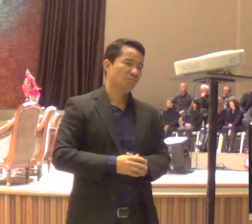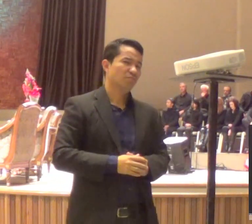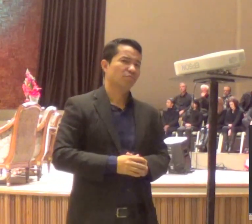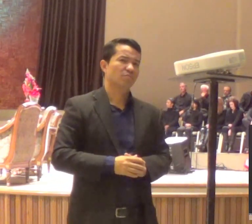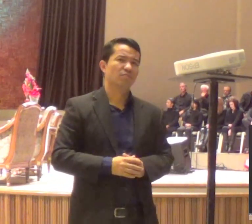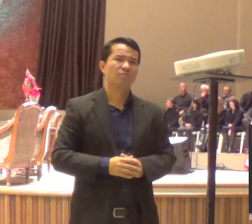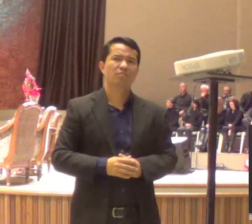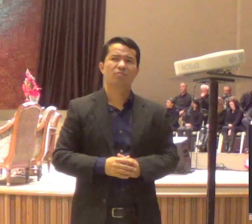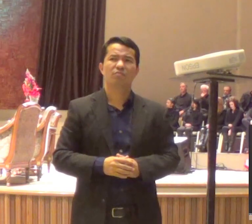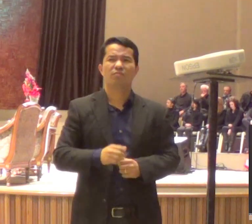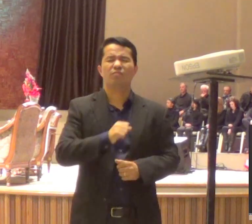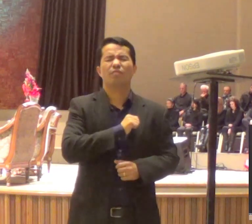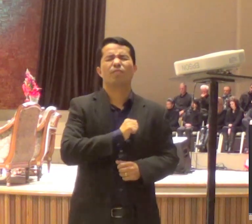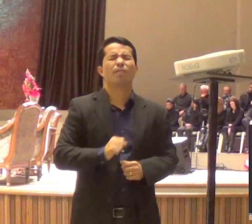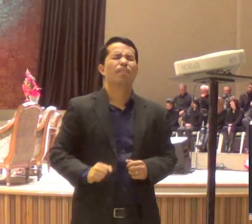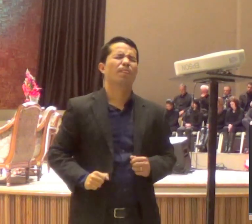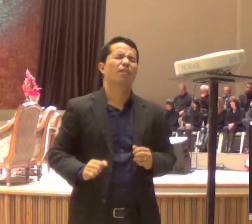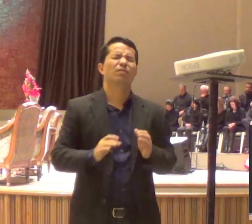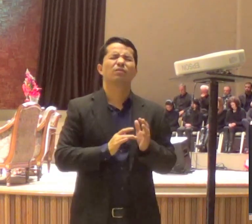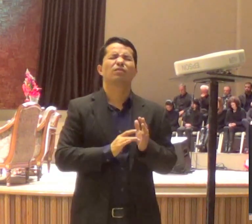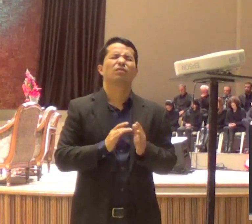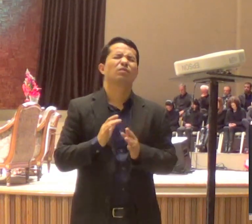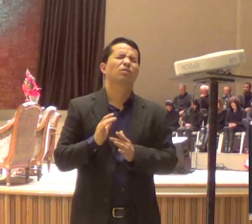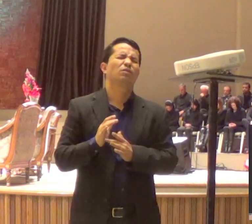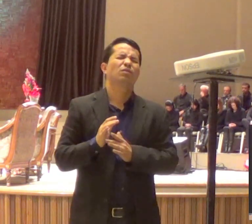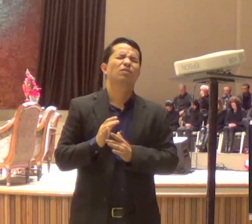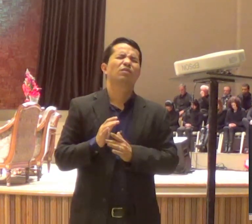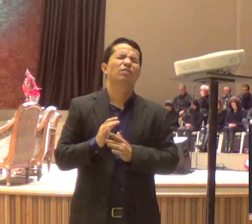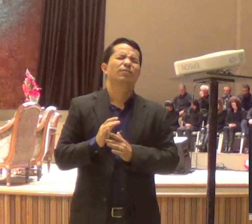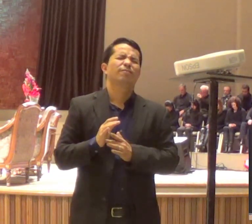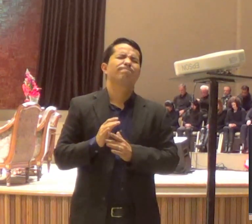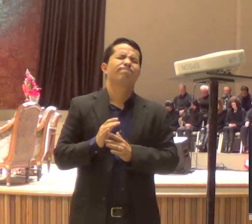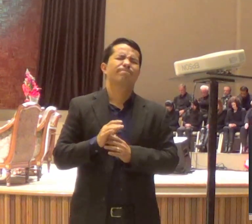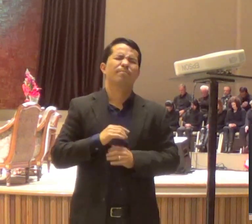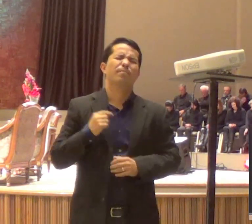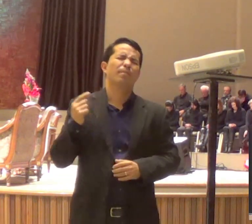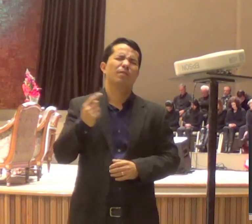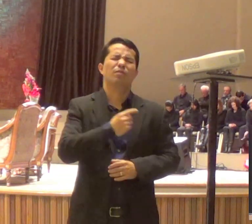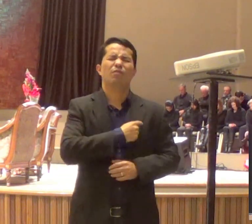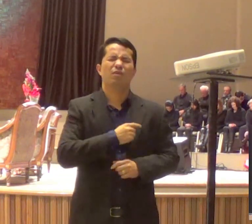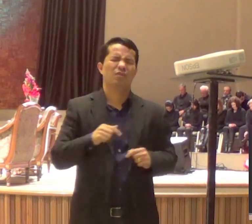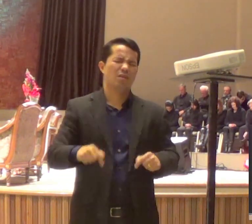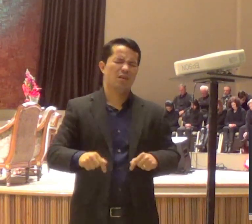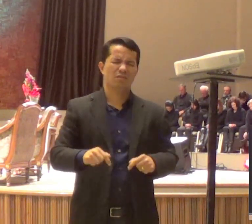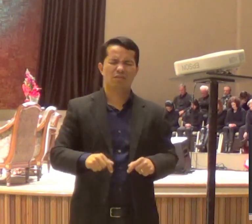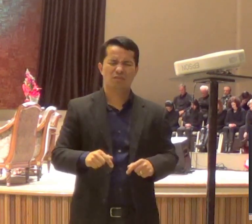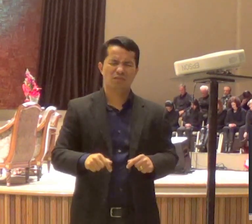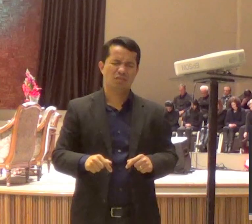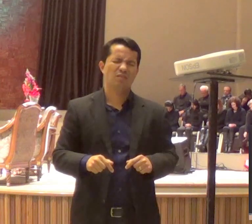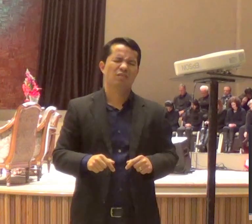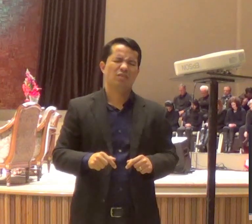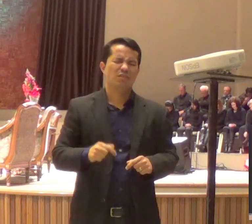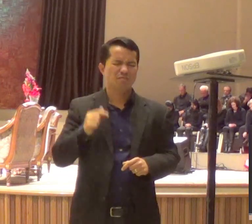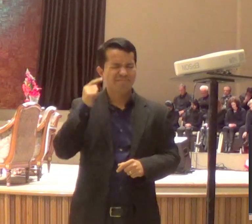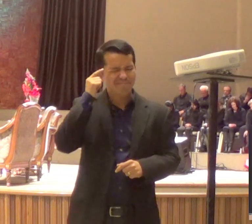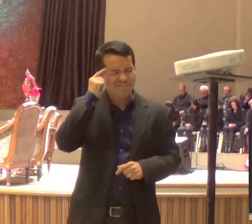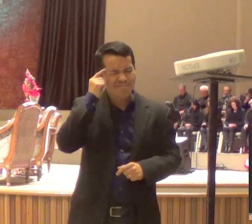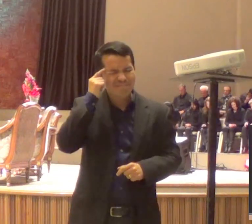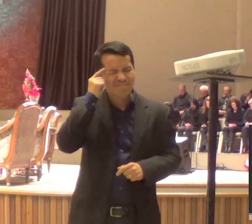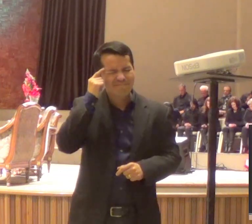Senhor Jesus, nós estamos, nos preparando, para esse, memorial, e eu quero, te pedir Senhor, torna-te,